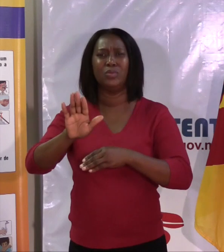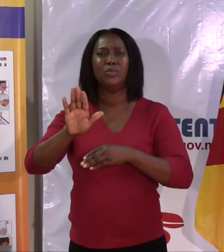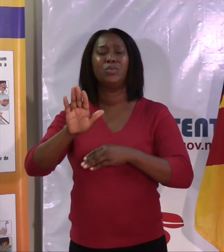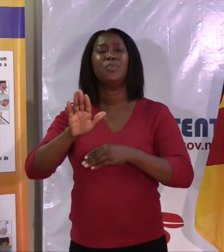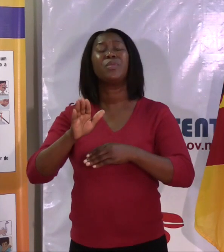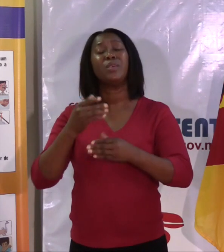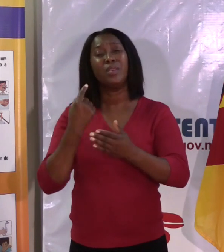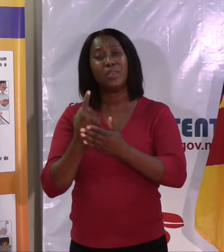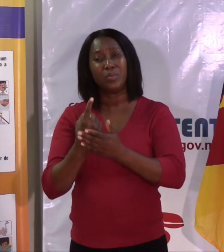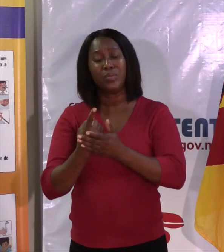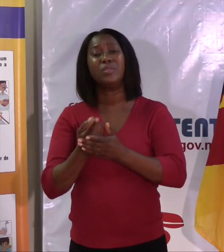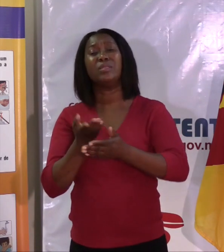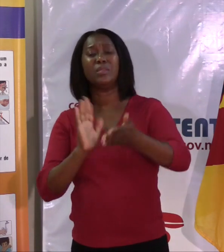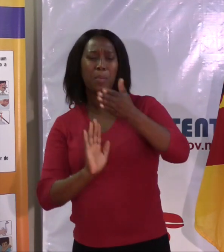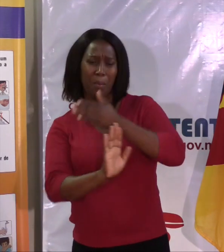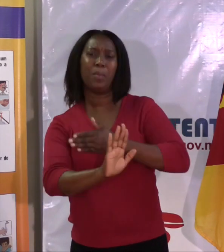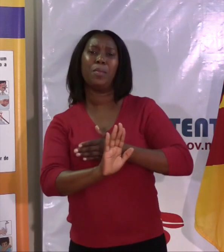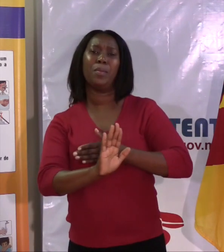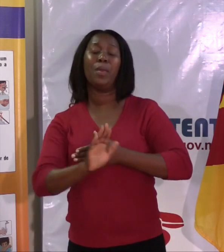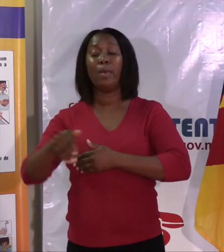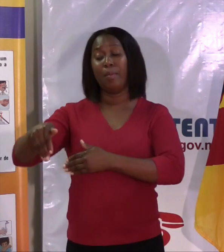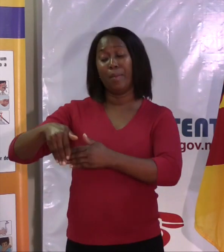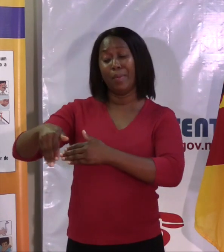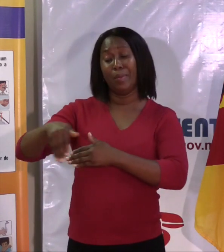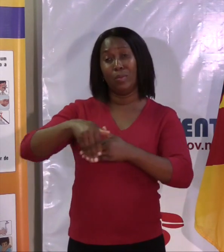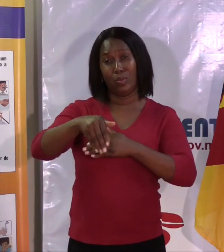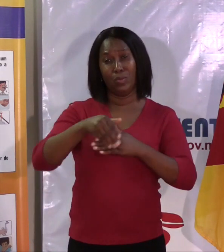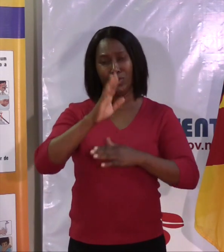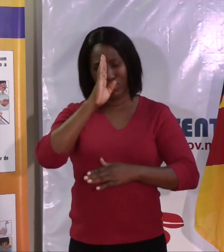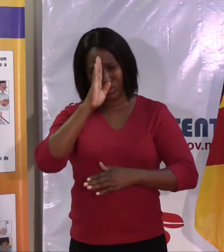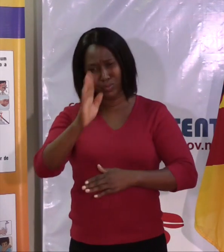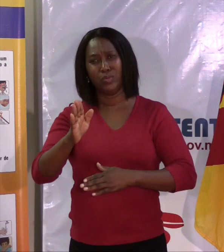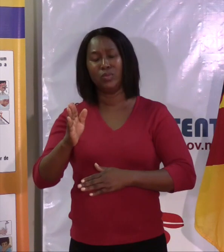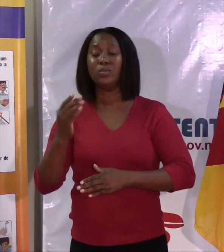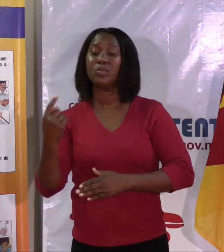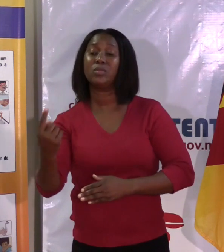e na atitude e comportamento de cada um de nós.